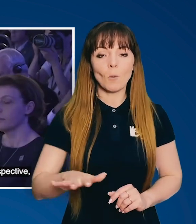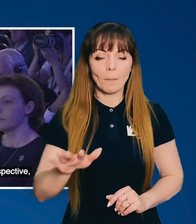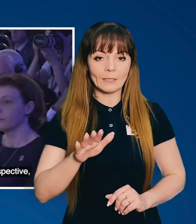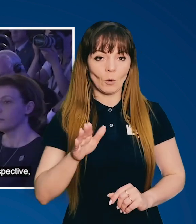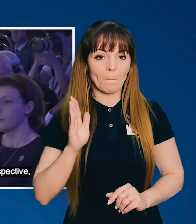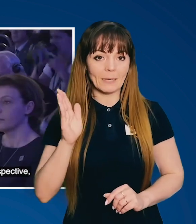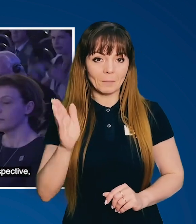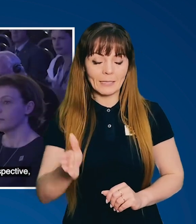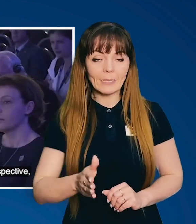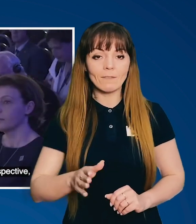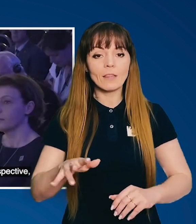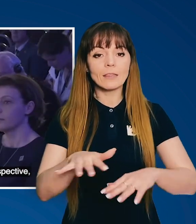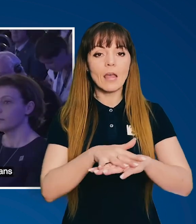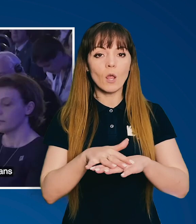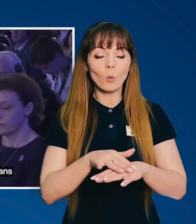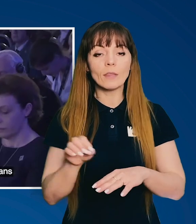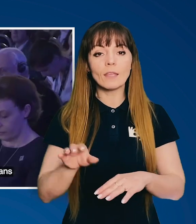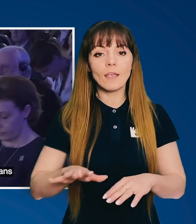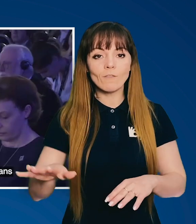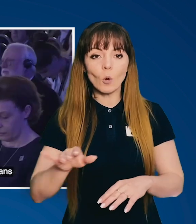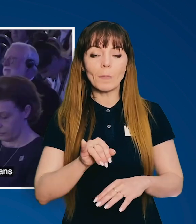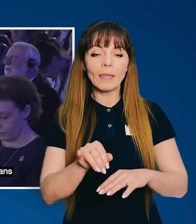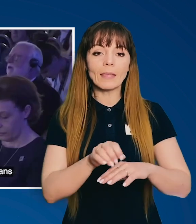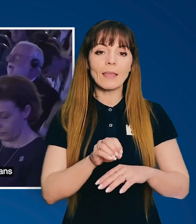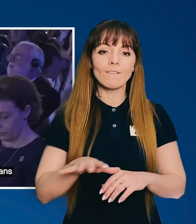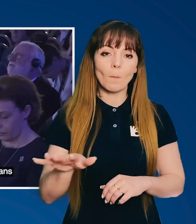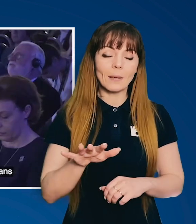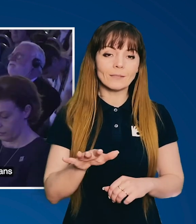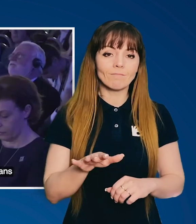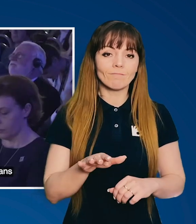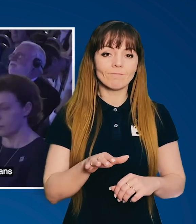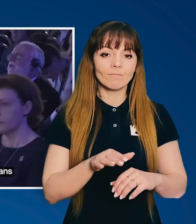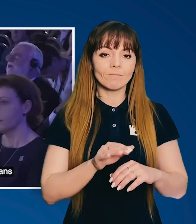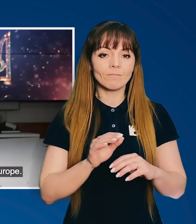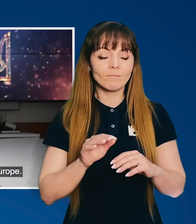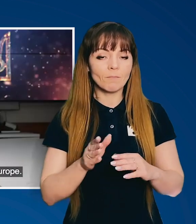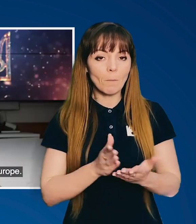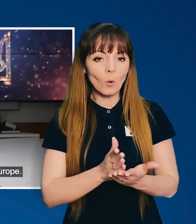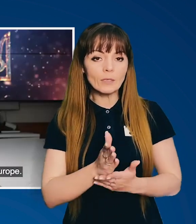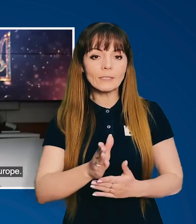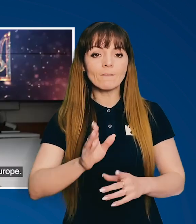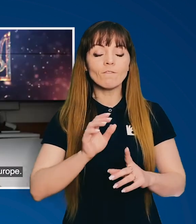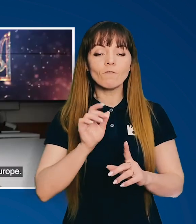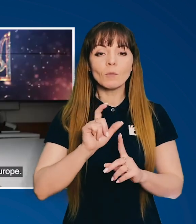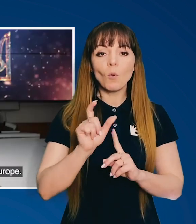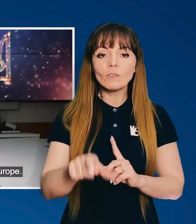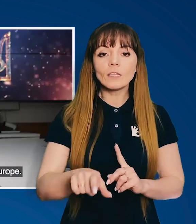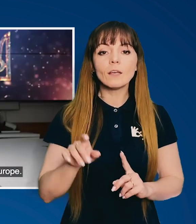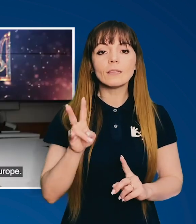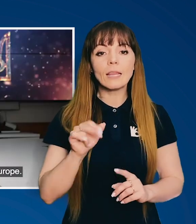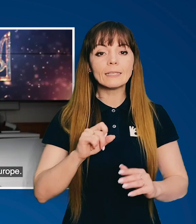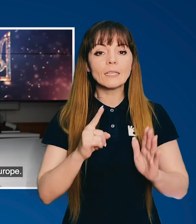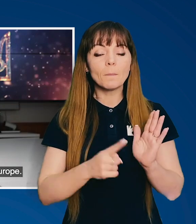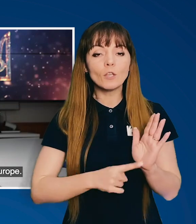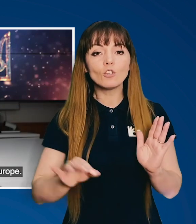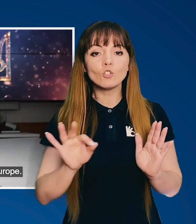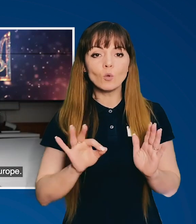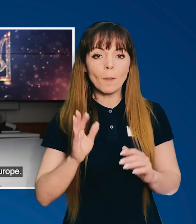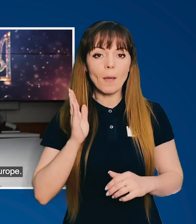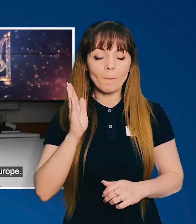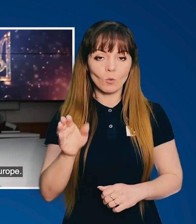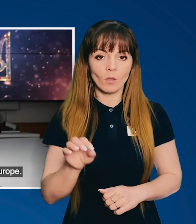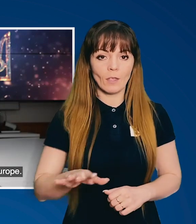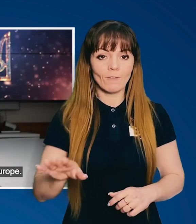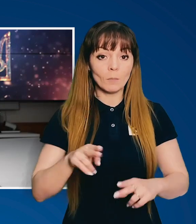вашої європейської перспективи, народи Європи і європейські політики відповідають на запитання щодо майбутнього